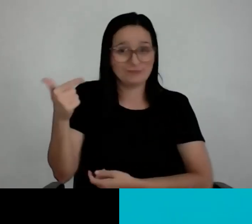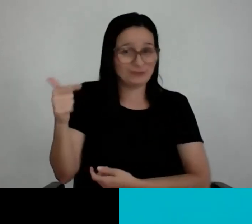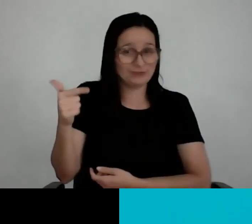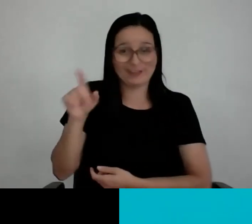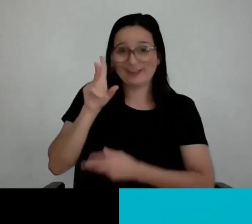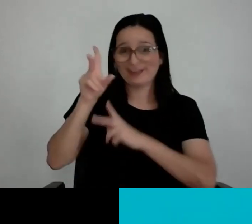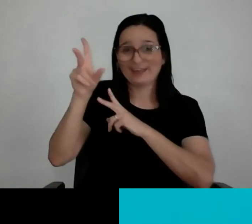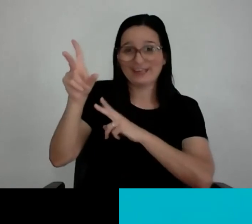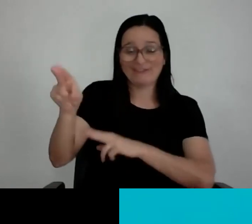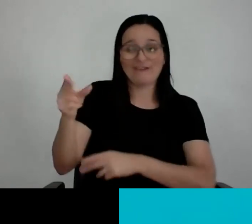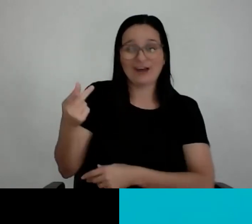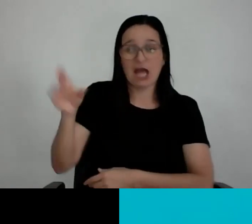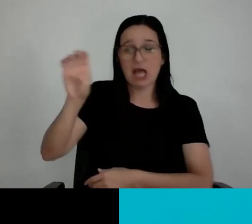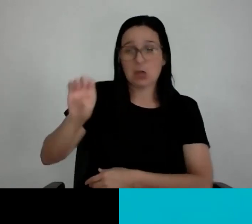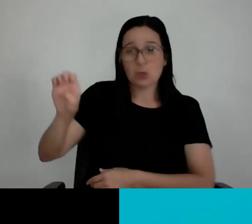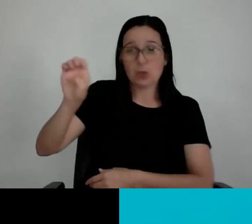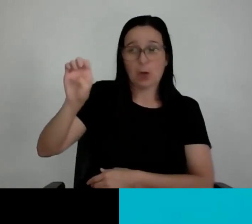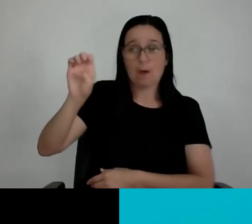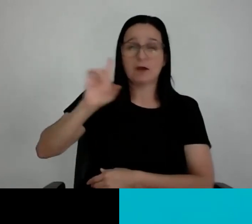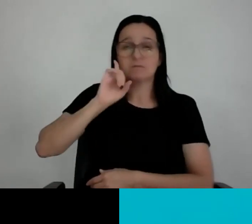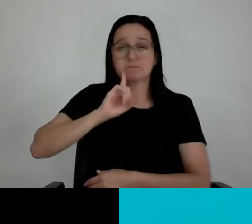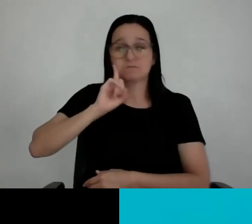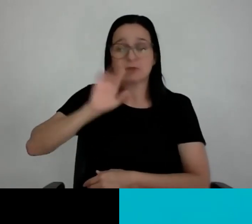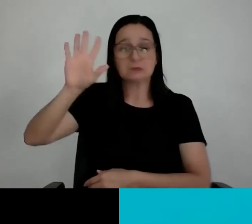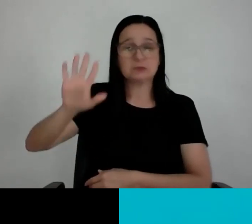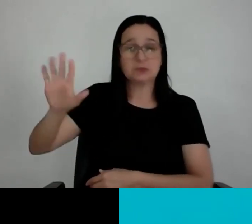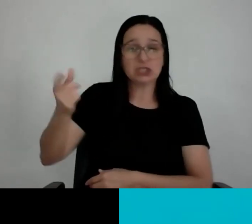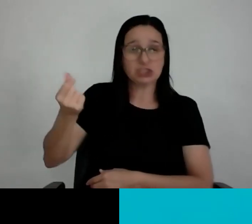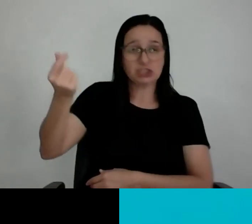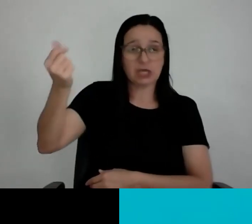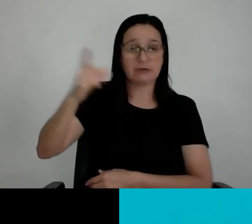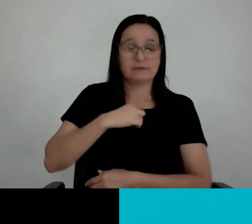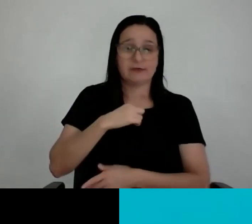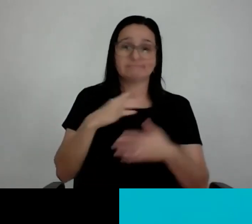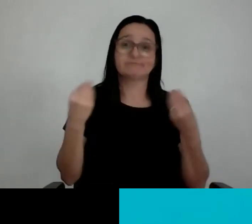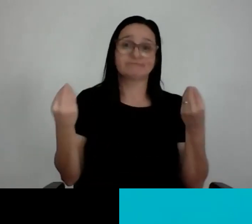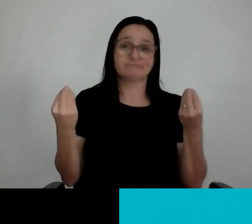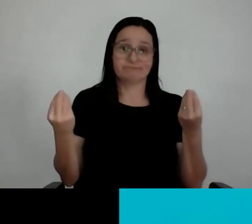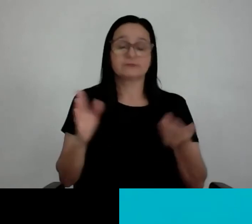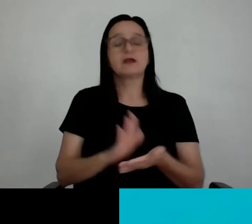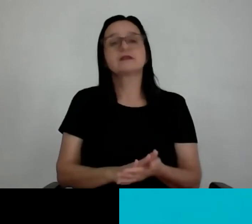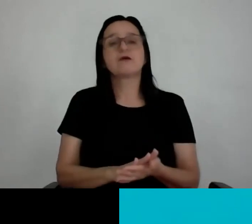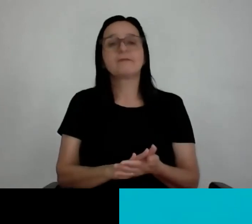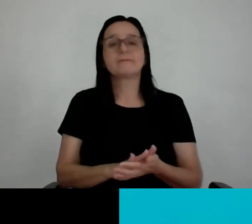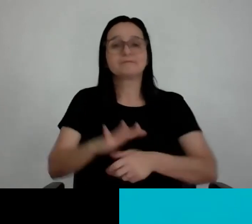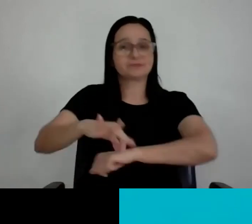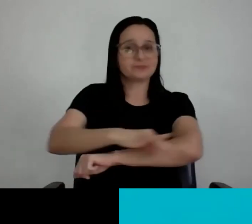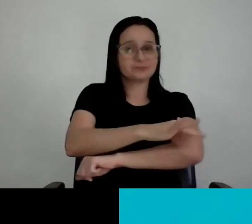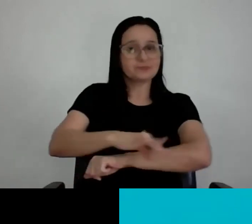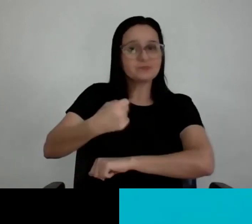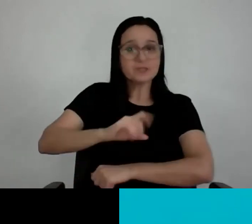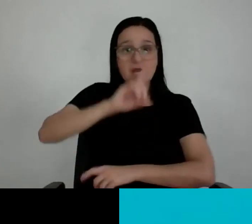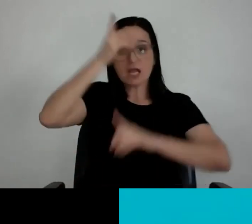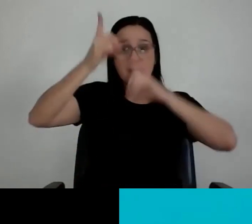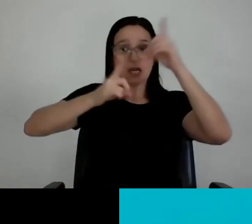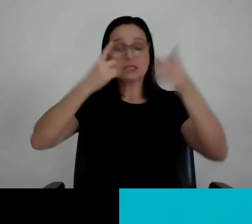o dinheiro que esses caras têm, que a Europa tem, que os Estados Unidos têm, mas aí eu acho que o arquiteto tem que ser criativo. O preço dessa